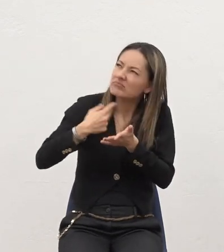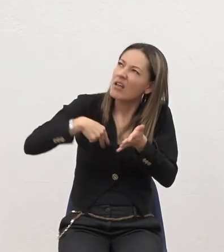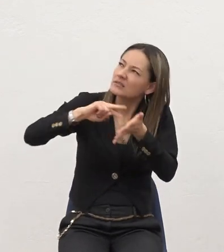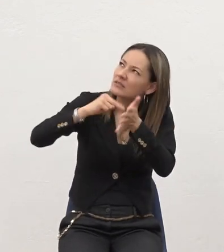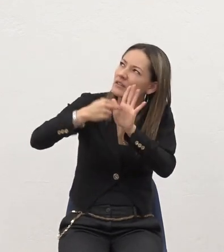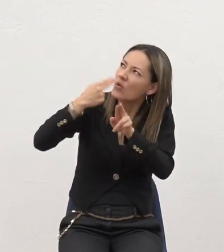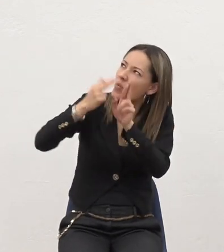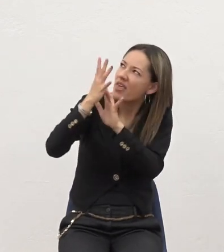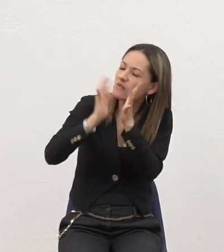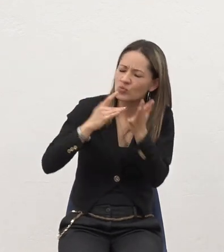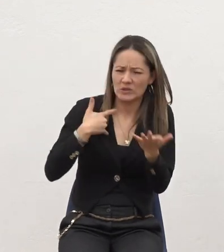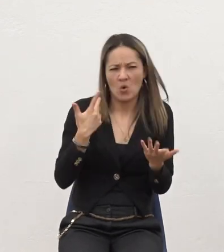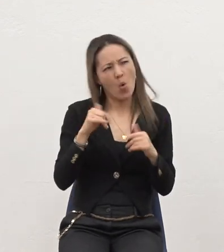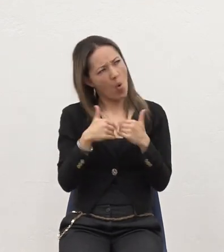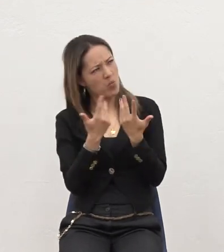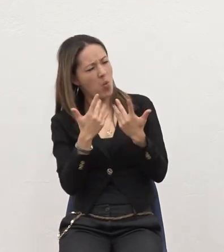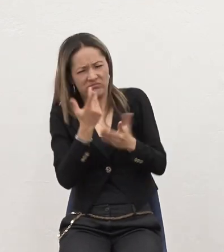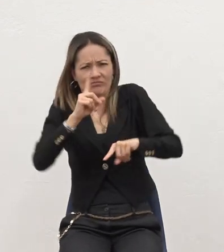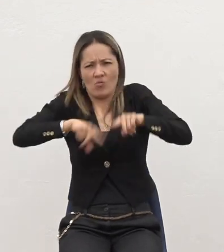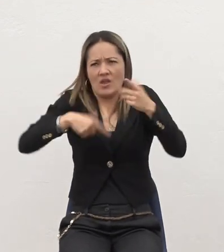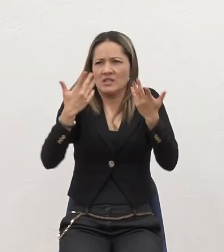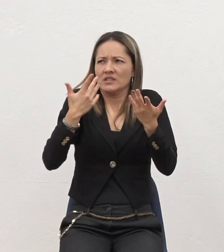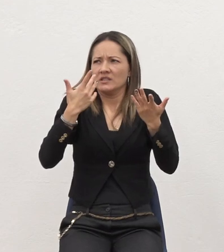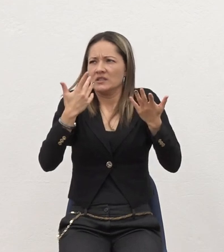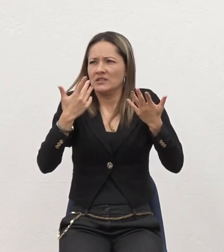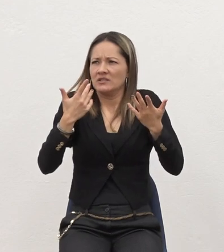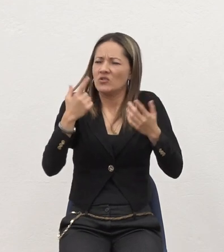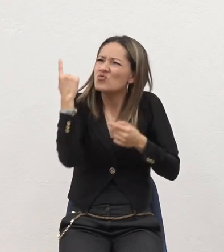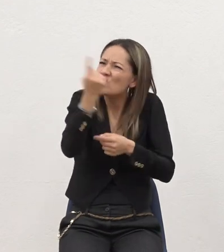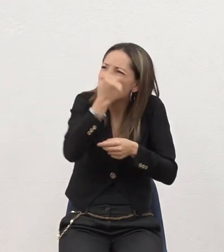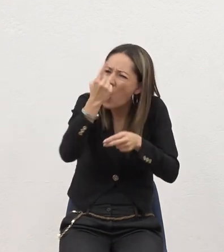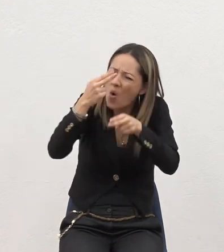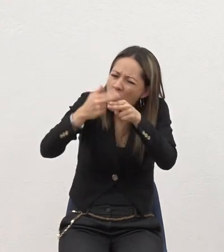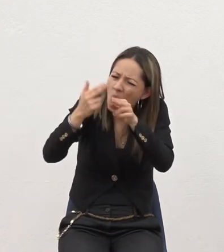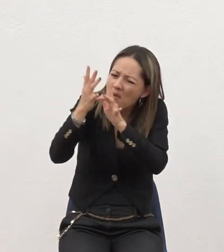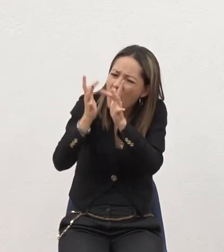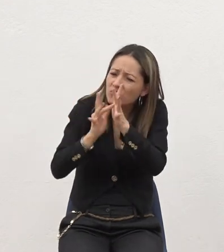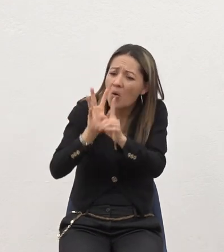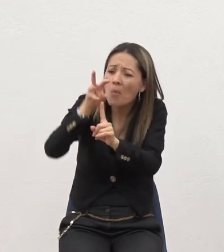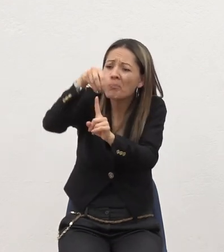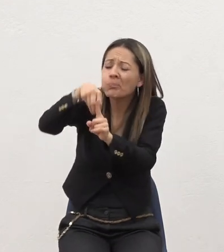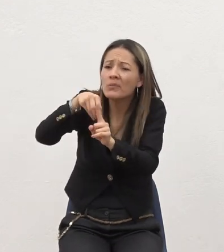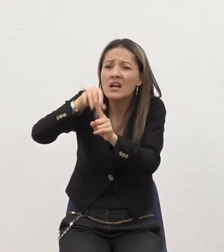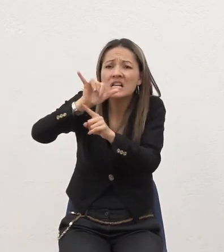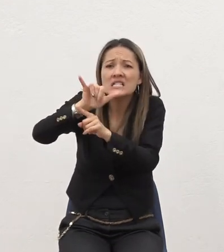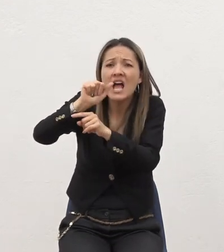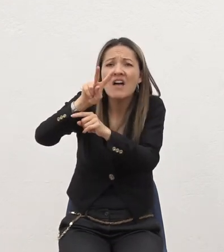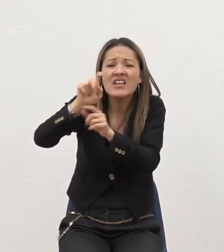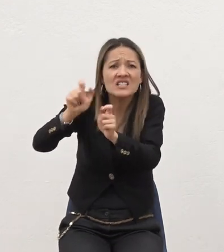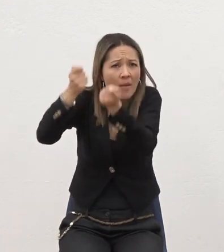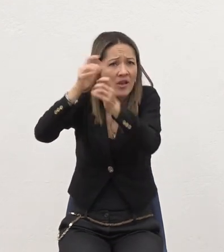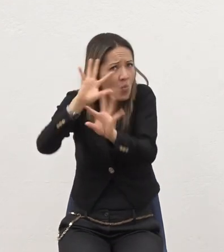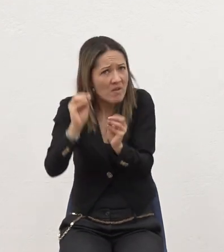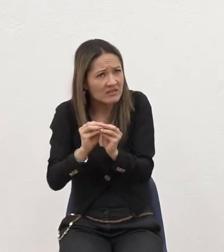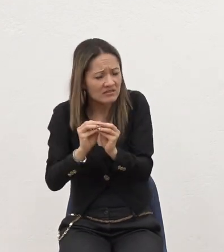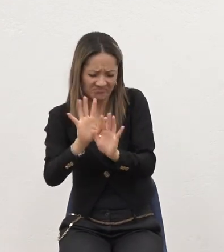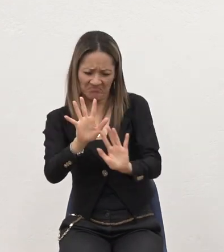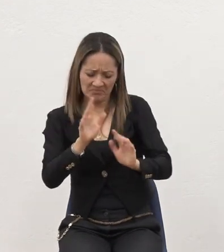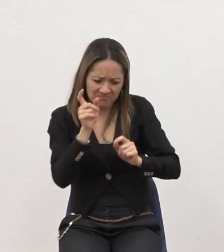Decía No puede ser Que O sea Que solo El nombre de Jesús Signifique Esto Y empecé A hacer Como El estudio